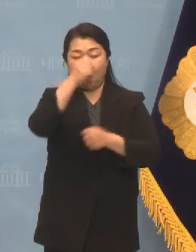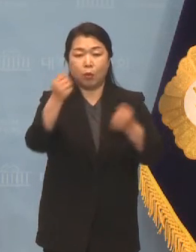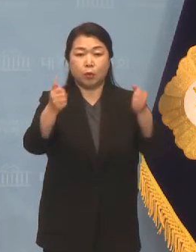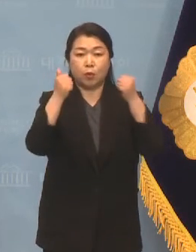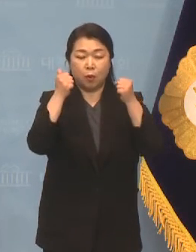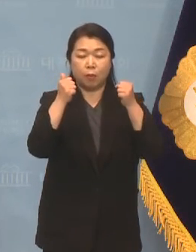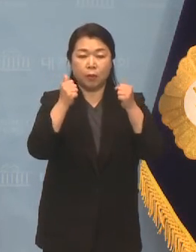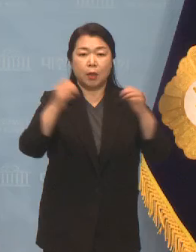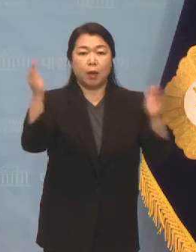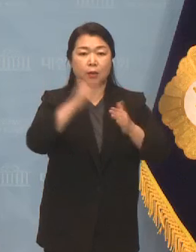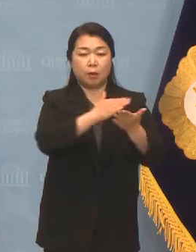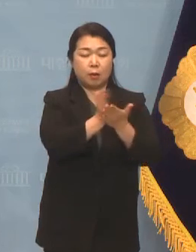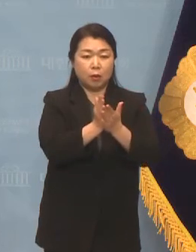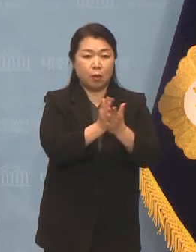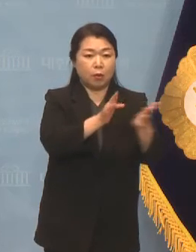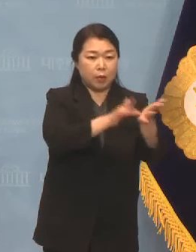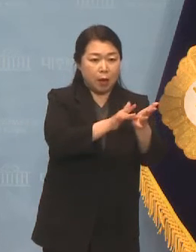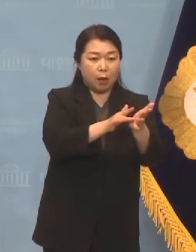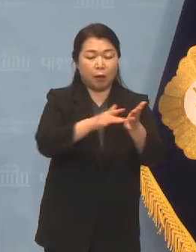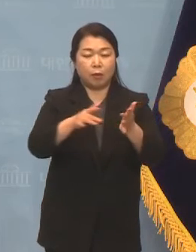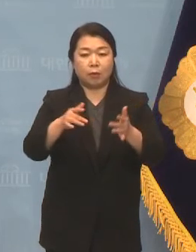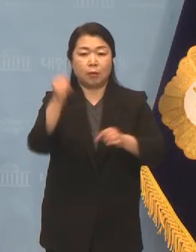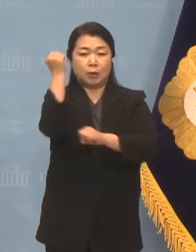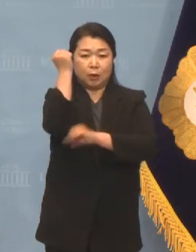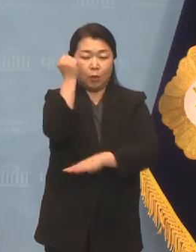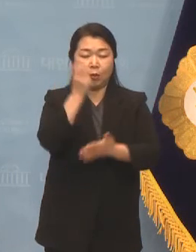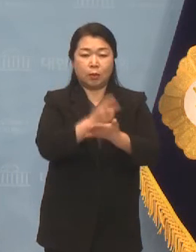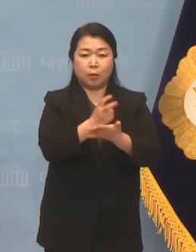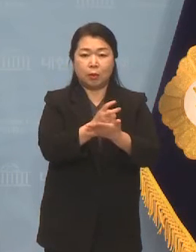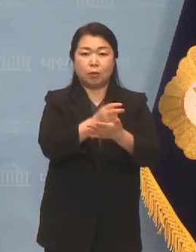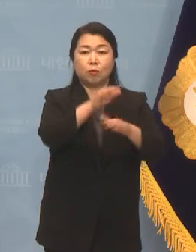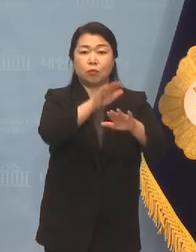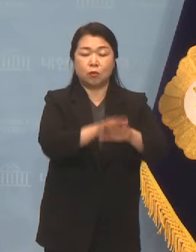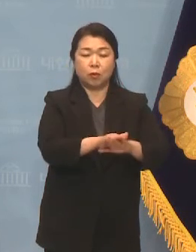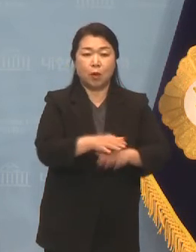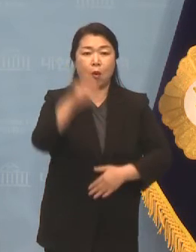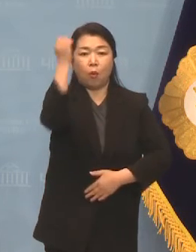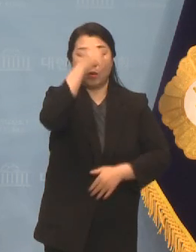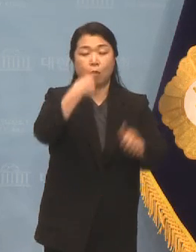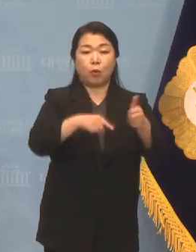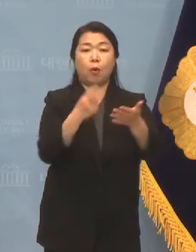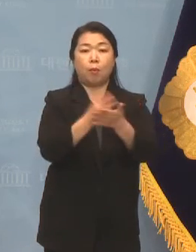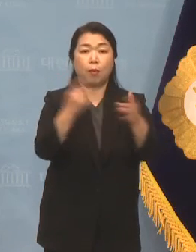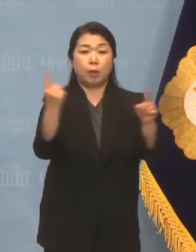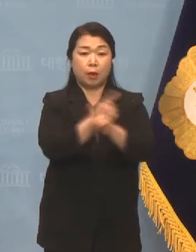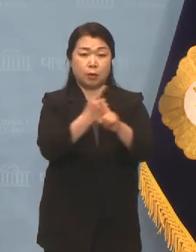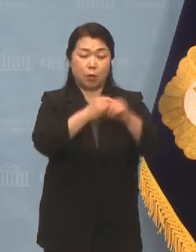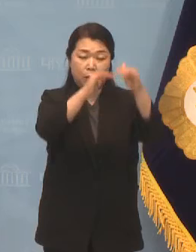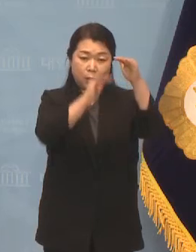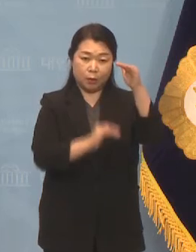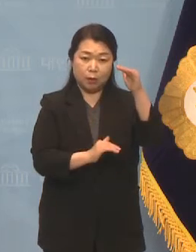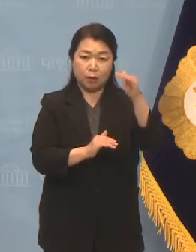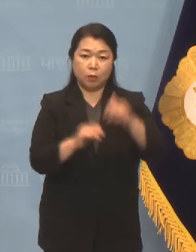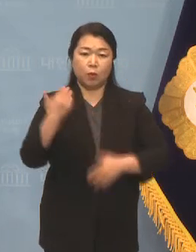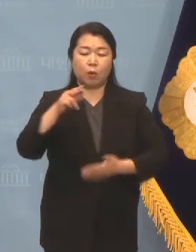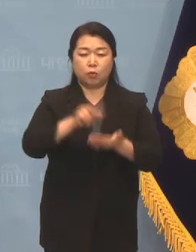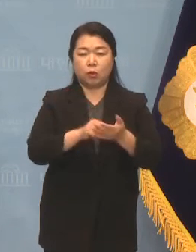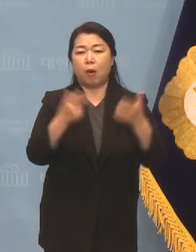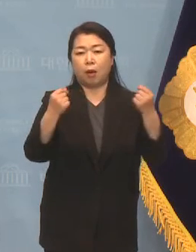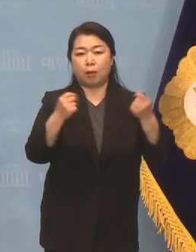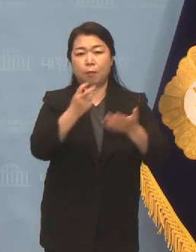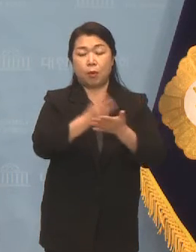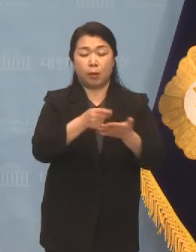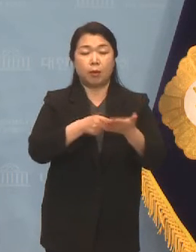약학계열 대학 진학을 원칙적으로 금지하는 고등교육법 개정안 등 최근 이슈와 관련된 법안들이